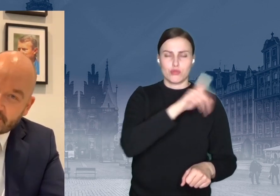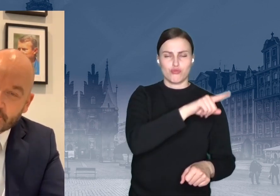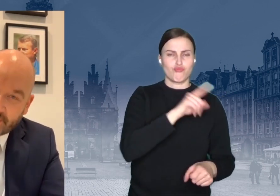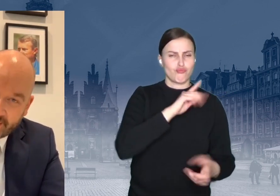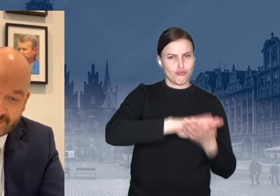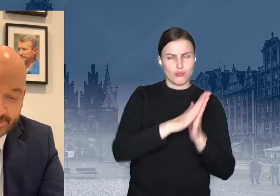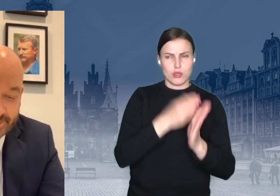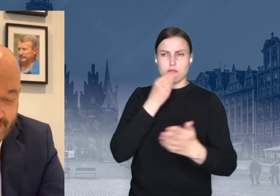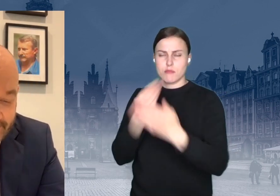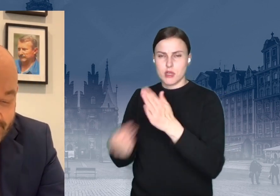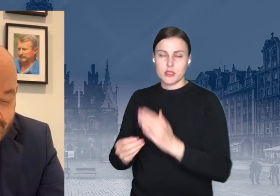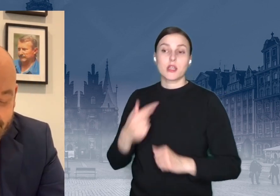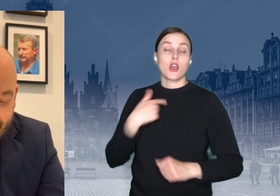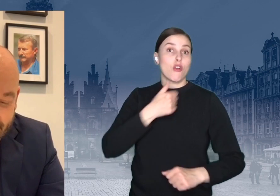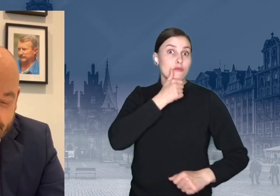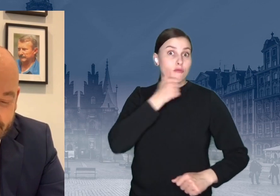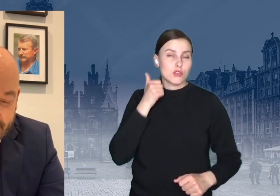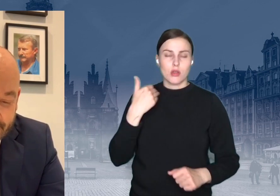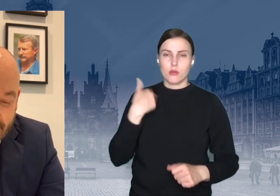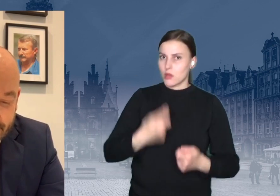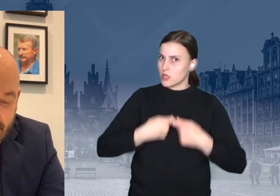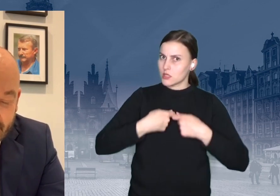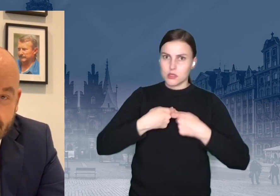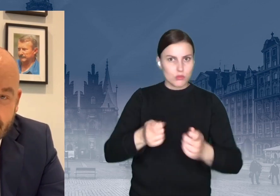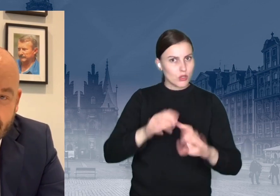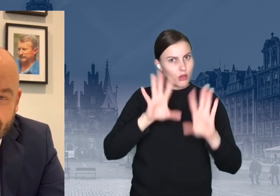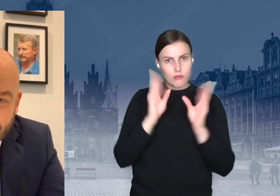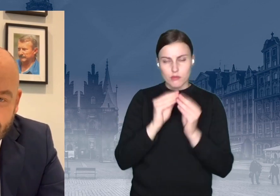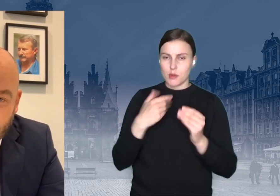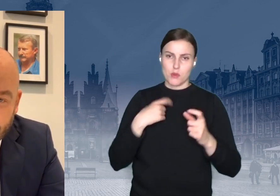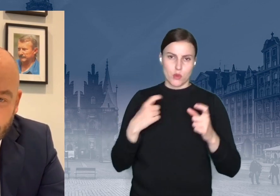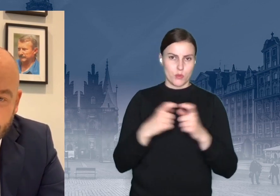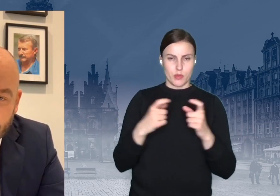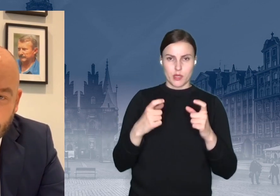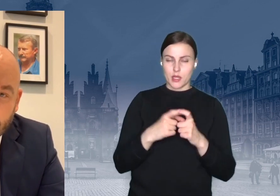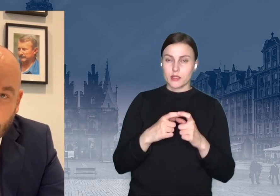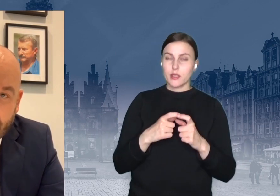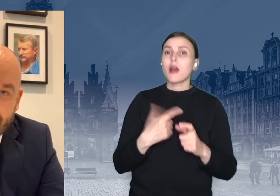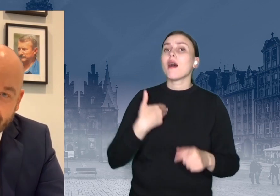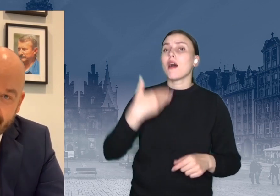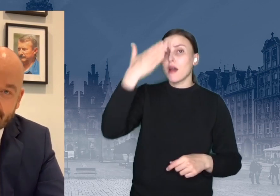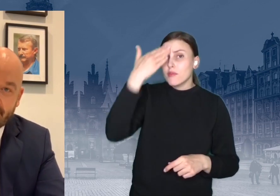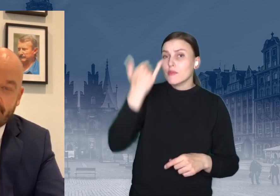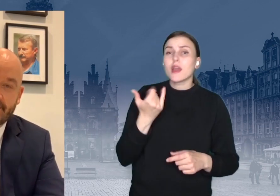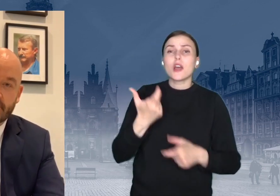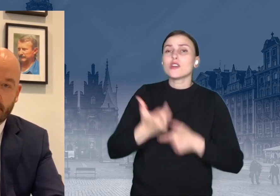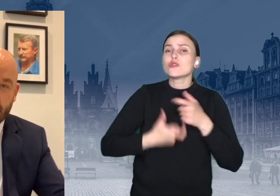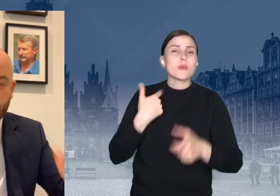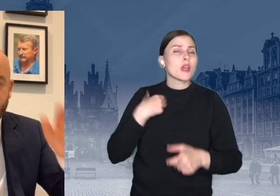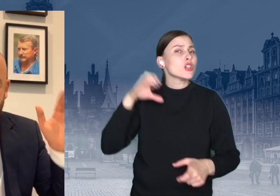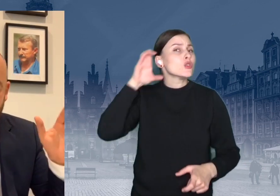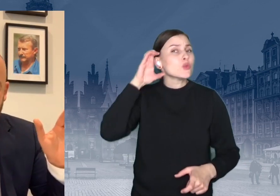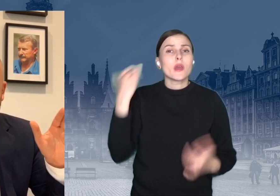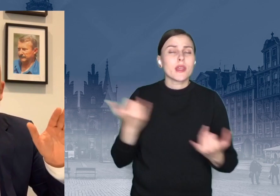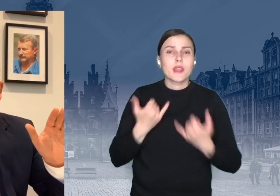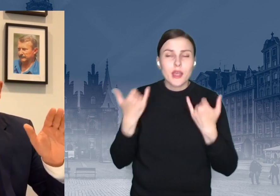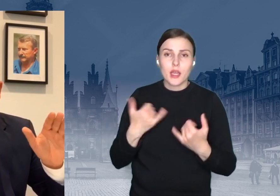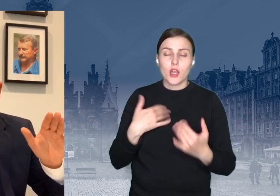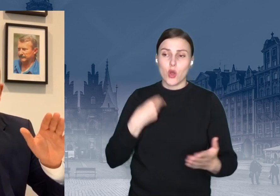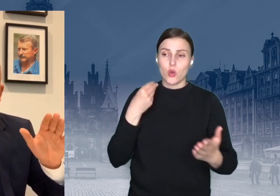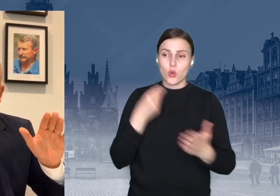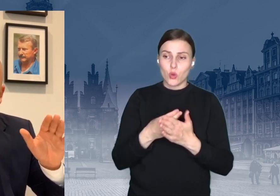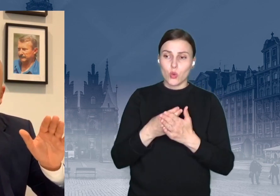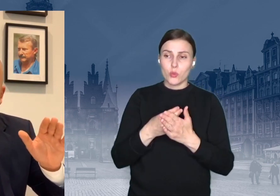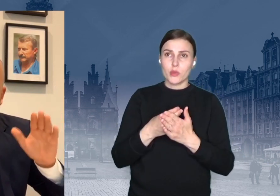się tutaj sprzedały te wszystkie bilety. A wiecie, jak zrobiliśmy z odsłuchem? Jest tak, że kupiliśmy antenę,